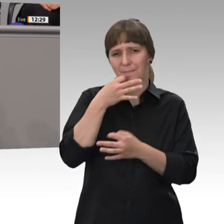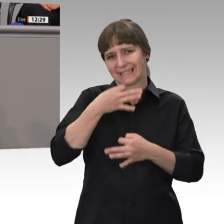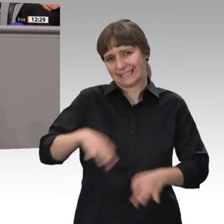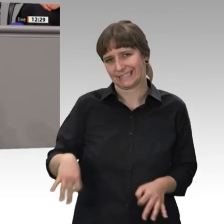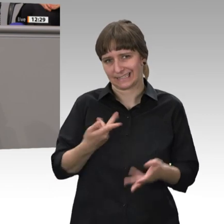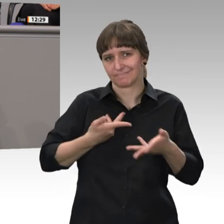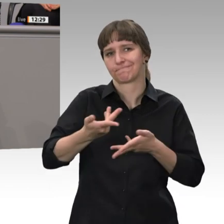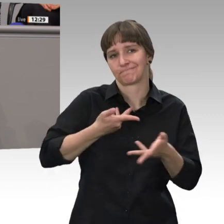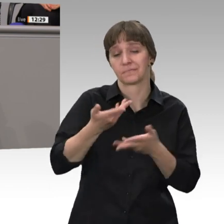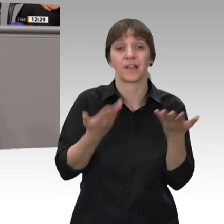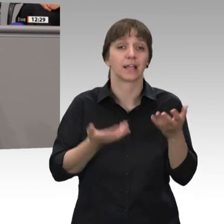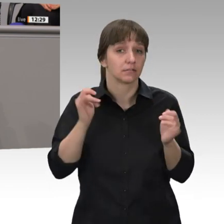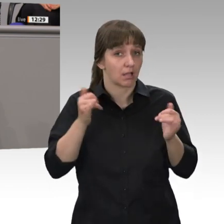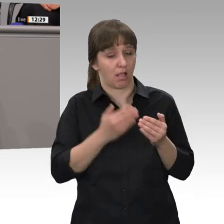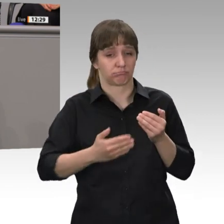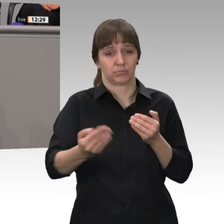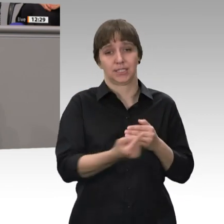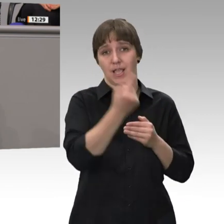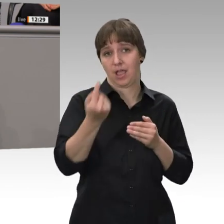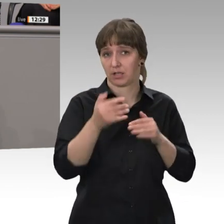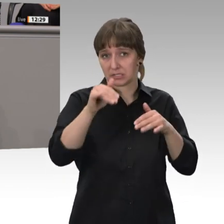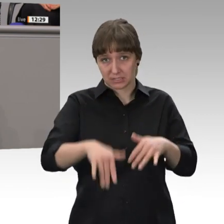den nächsten Jahren ja mal Gelegenheit, einen gemeinsamen Vorschlag zu entwickeln.